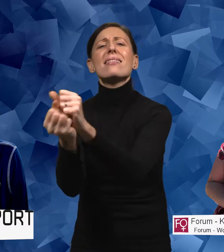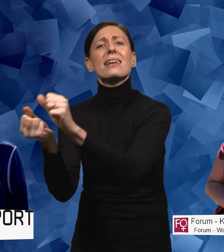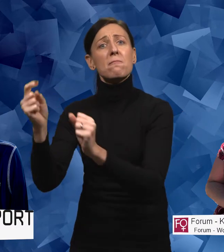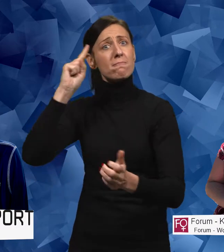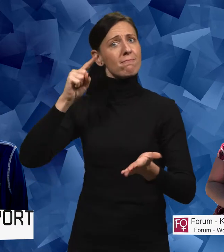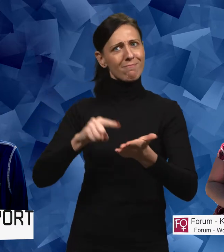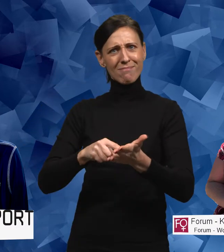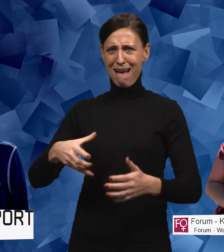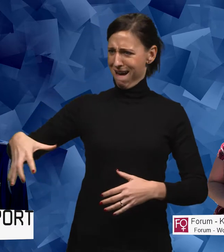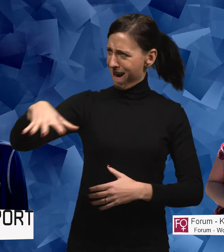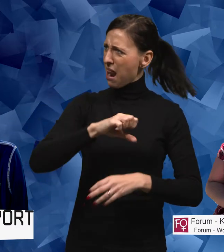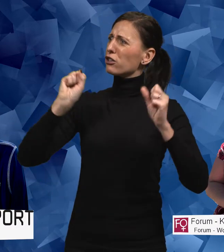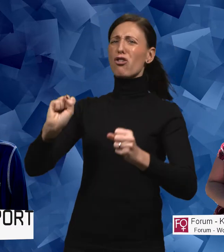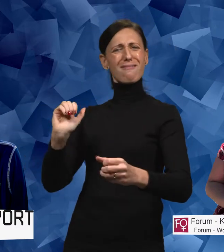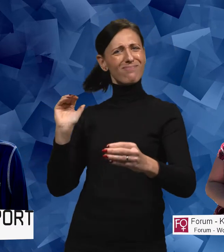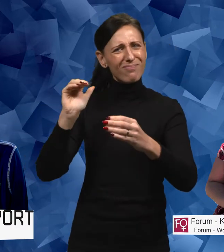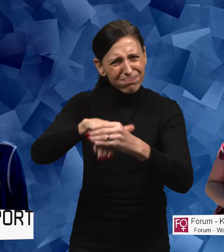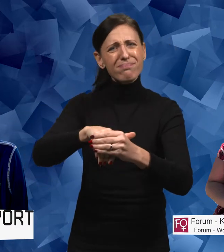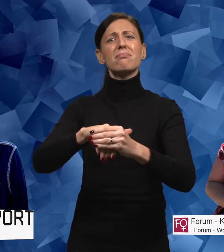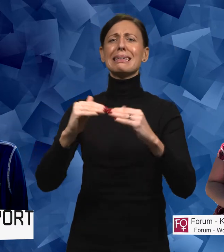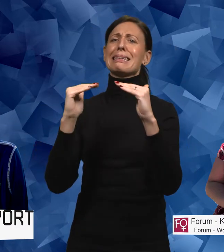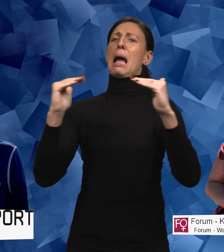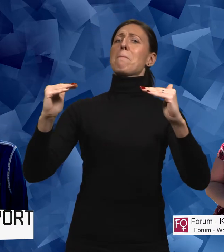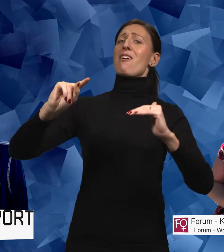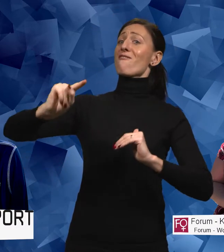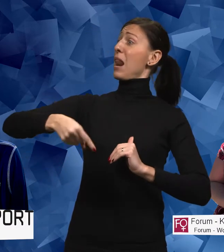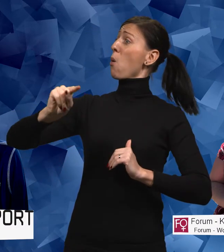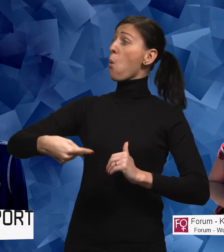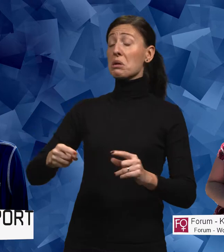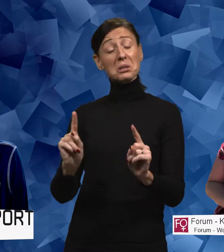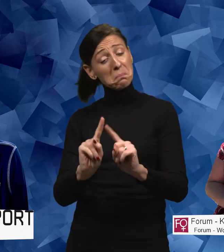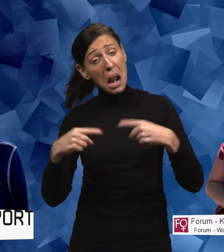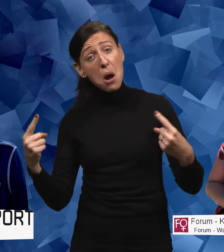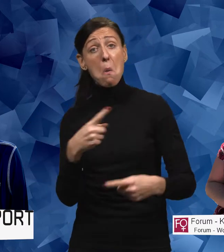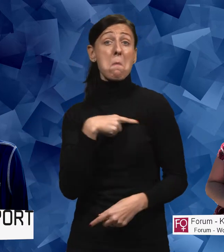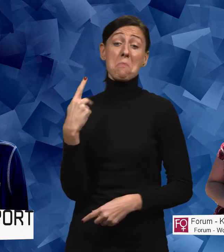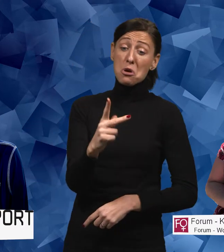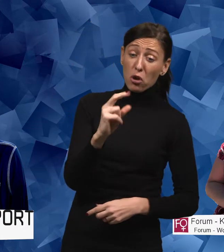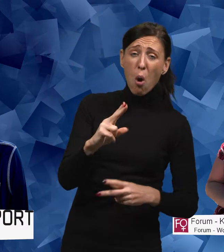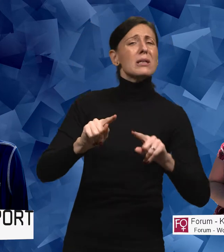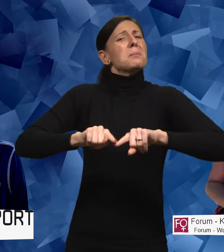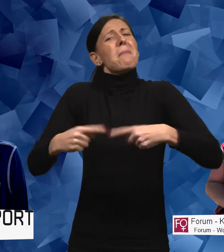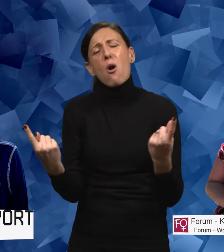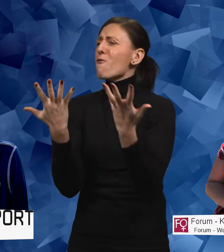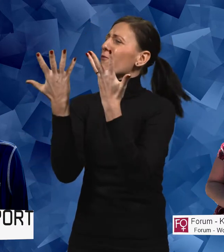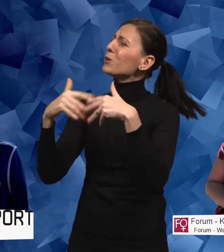att alla ska kunna vara delaktiga på jämlika villkor oavsett kön och oavsett